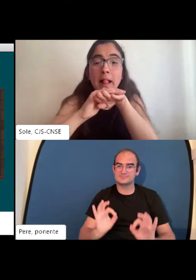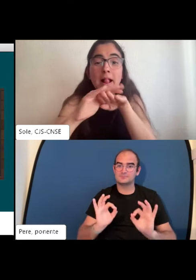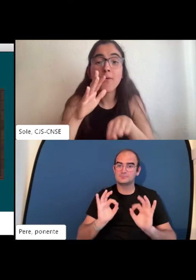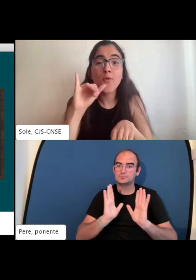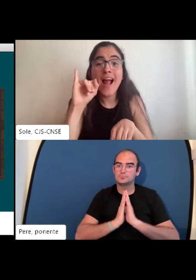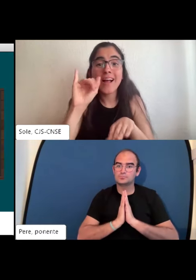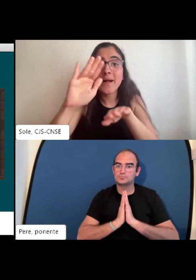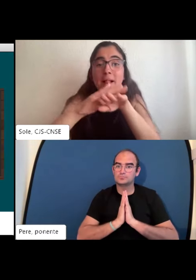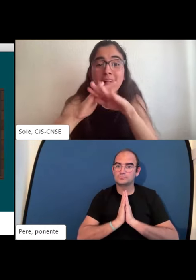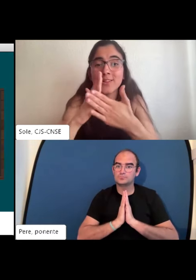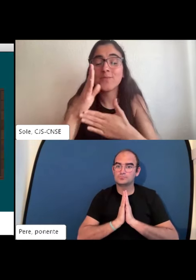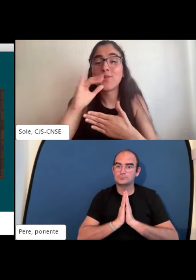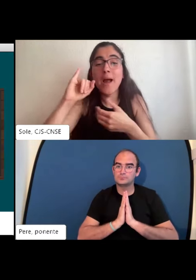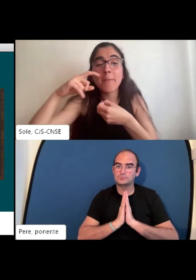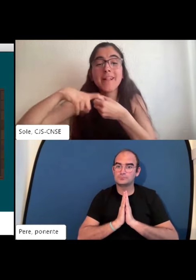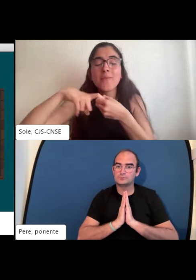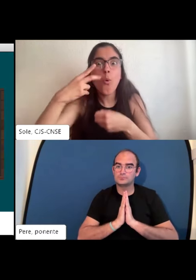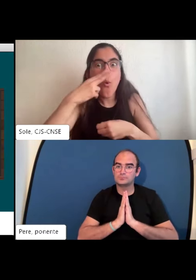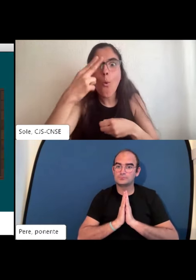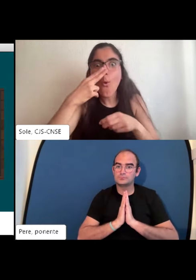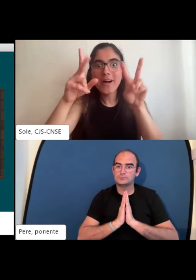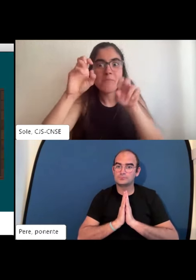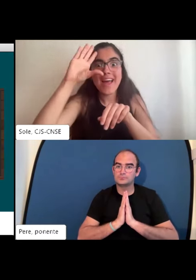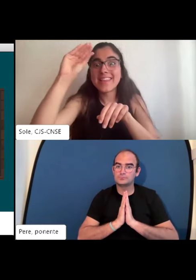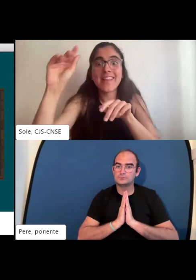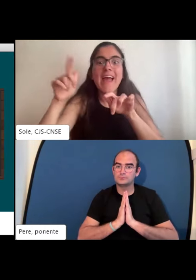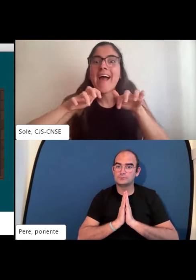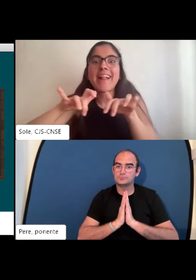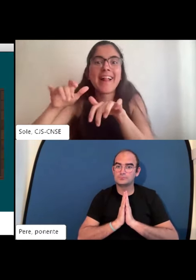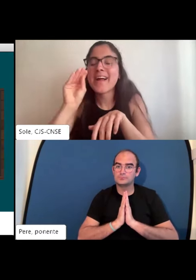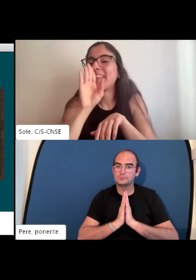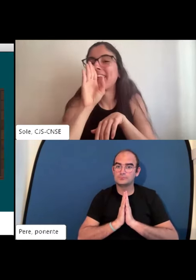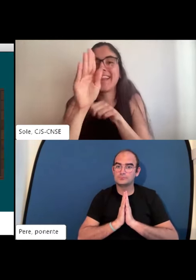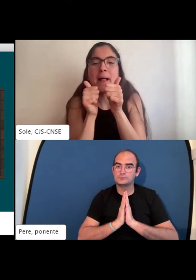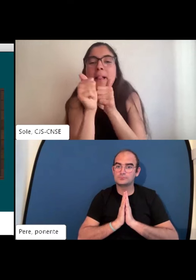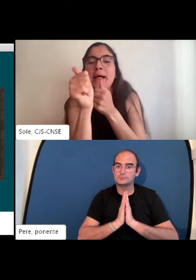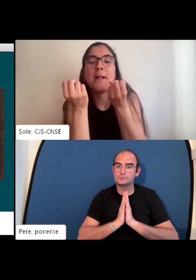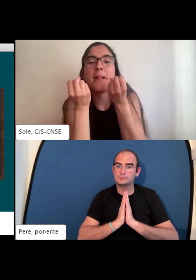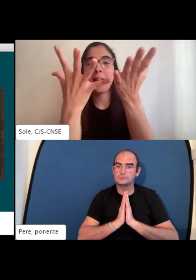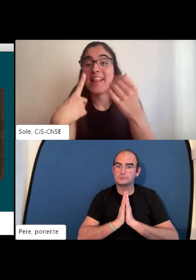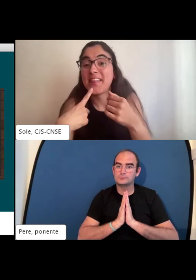perdonar un segundito porque un participante está muy